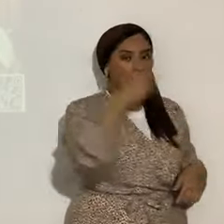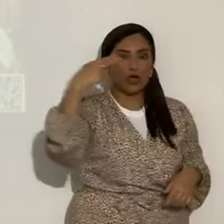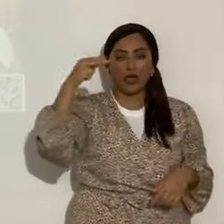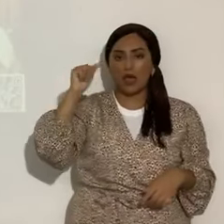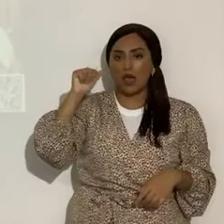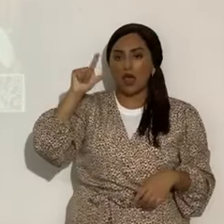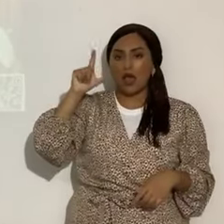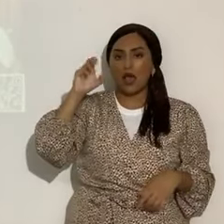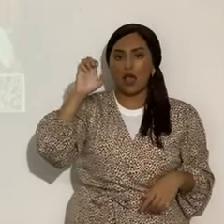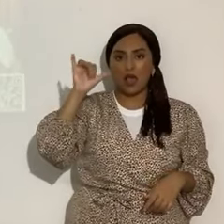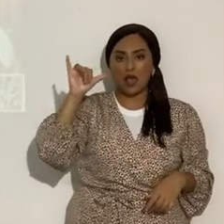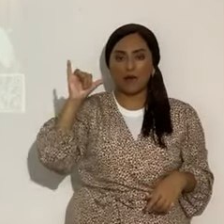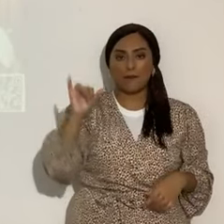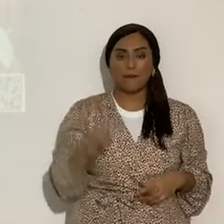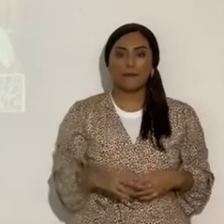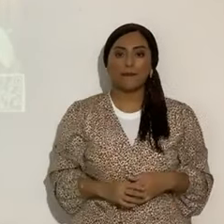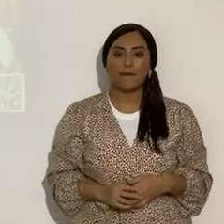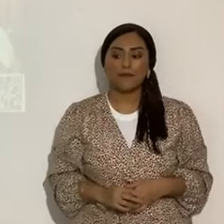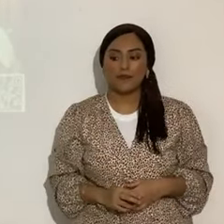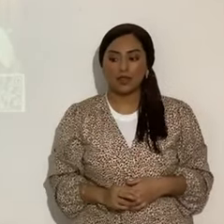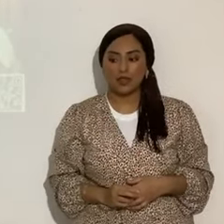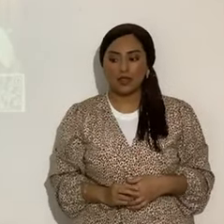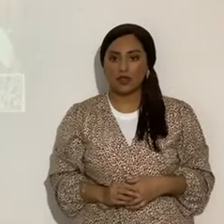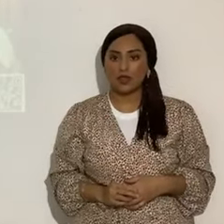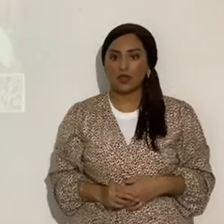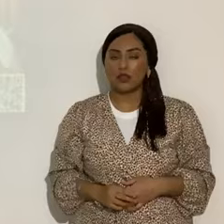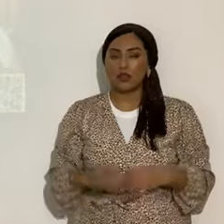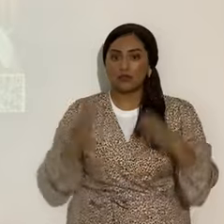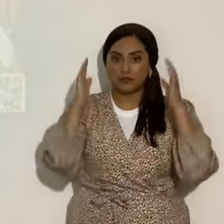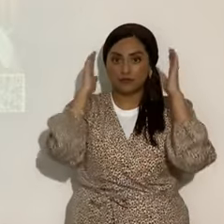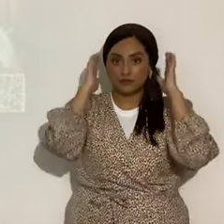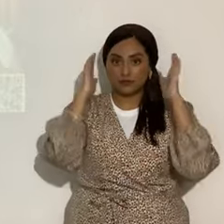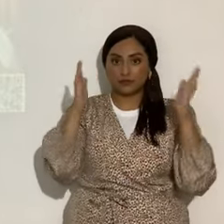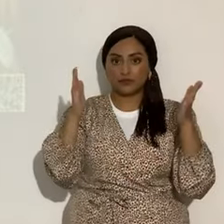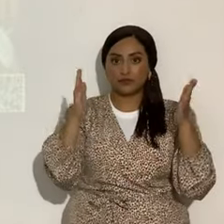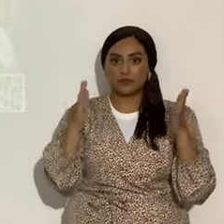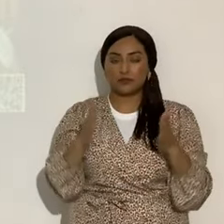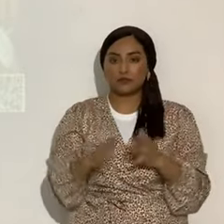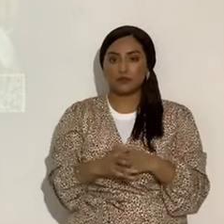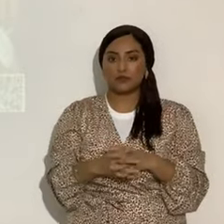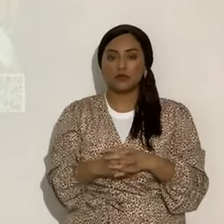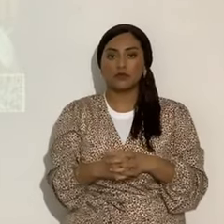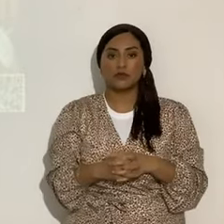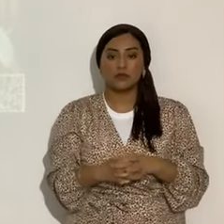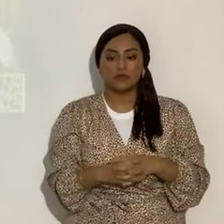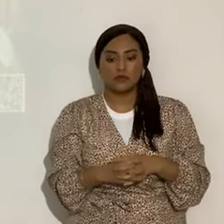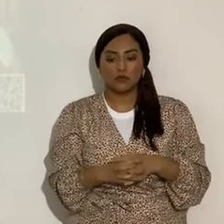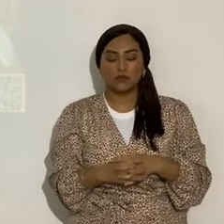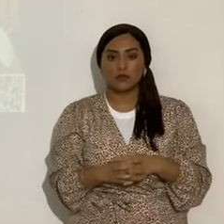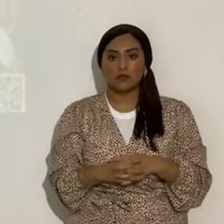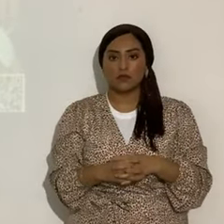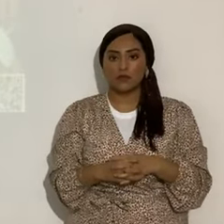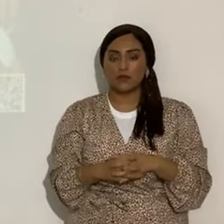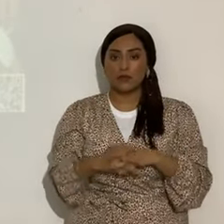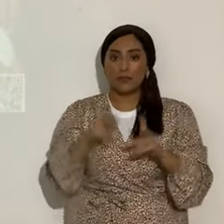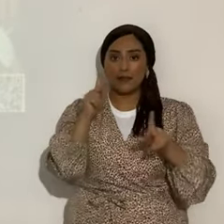¿sí? Ahora, mucha atención. Los astrónomos a este cometa Atlas